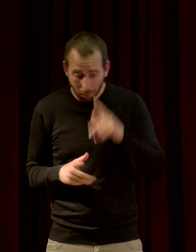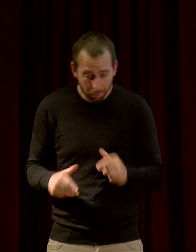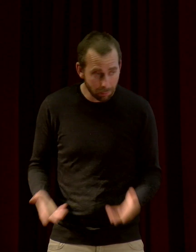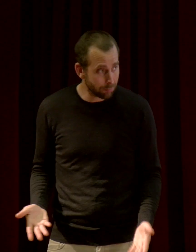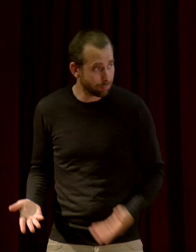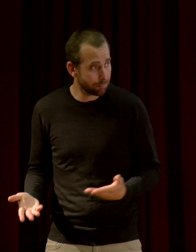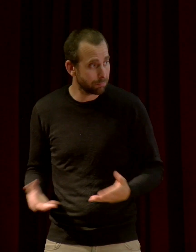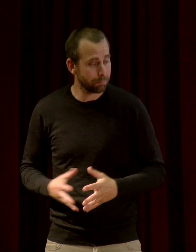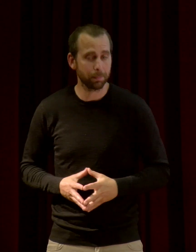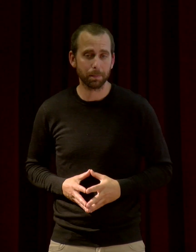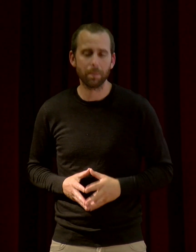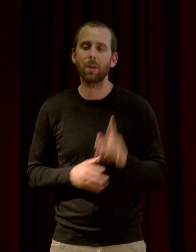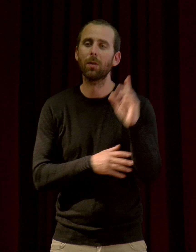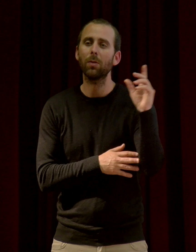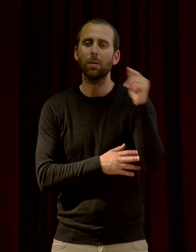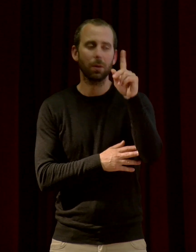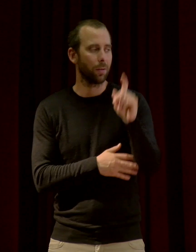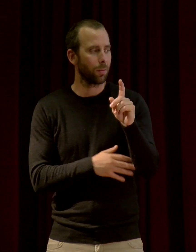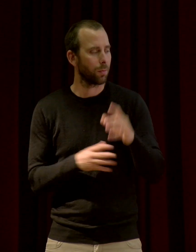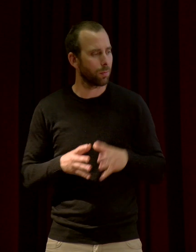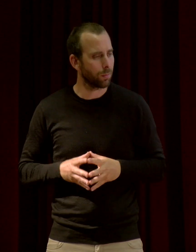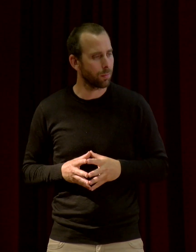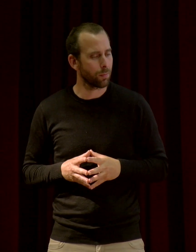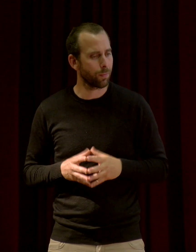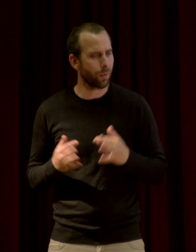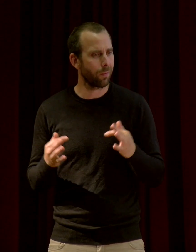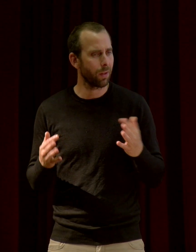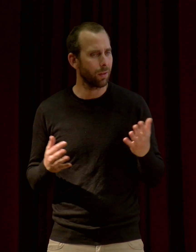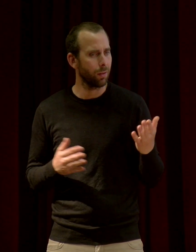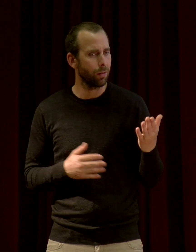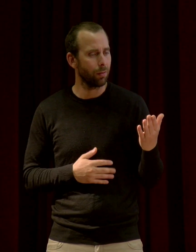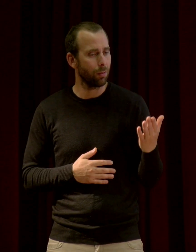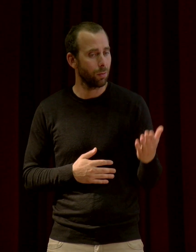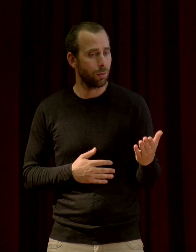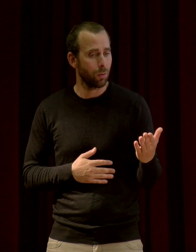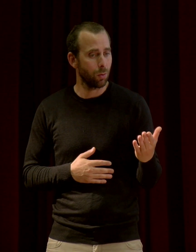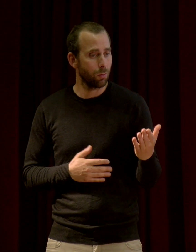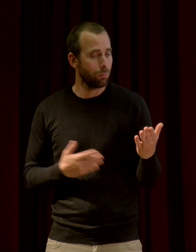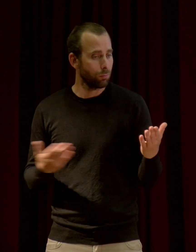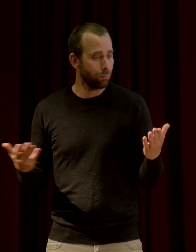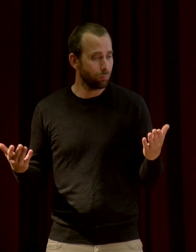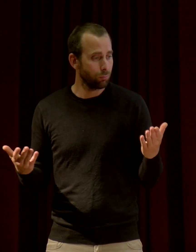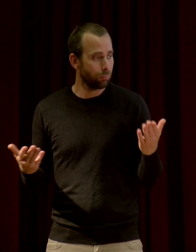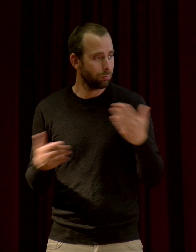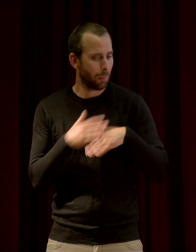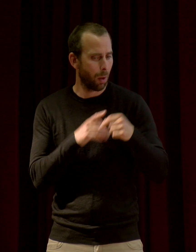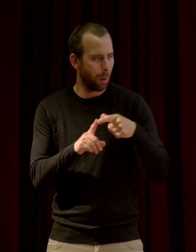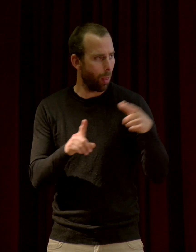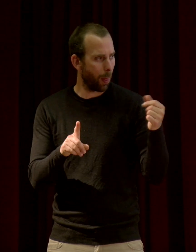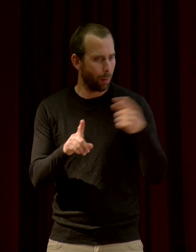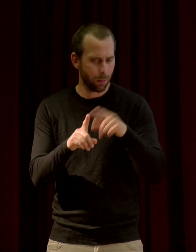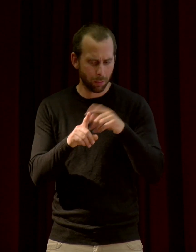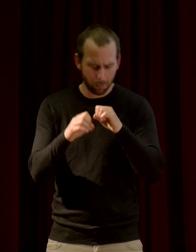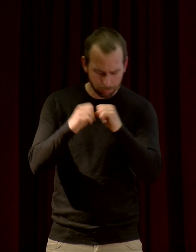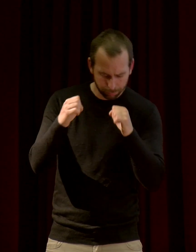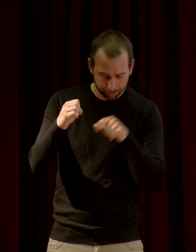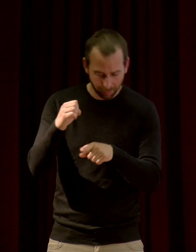Et j'avais une deuxième question. Je ne pas si vous avez vu. Maintenant, on est capable de voir que dans les plantes, il a une certaine fréquence.